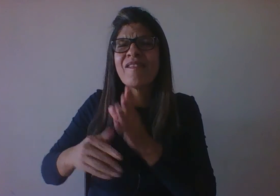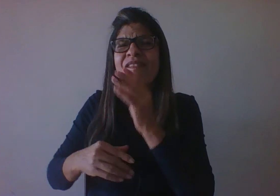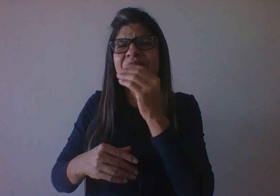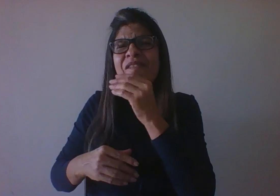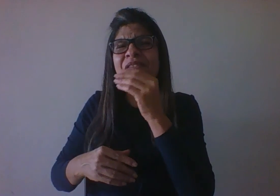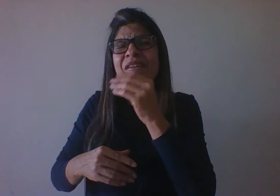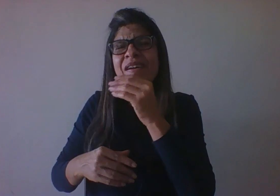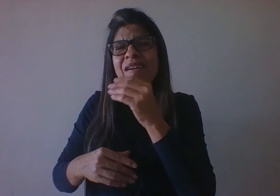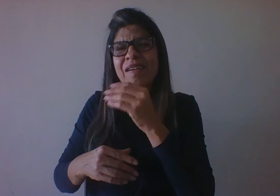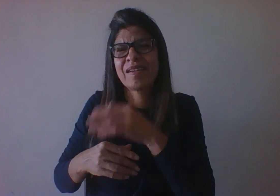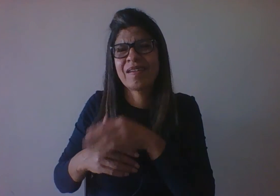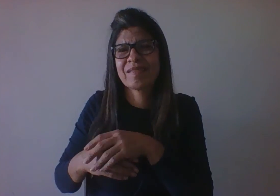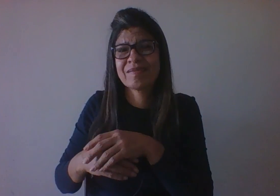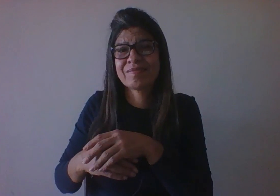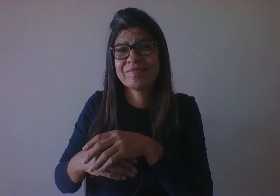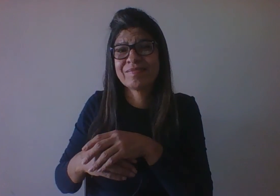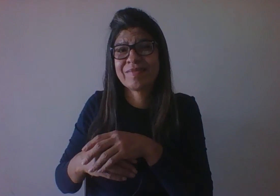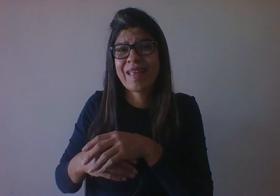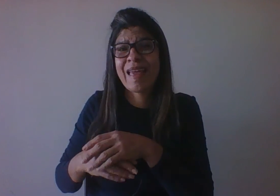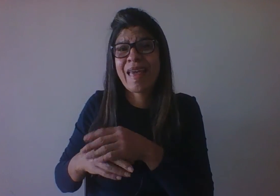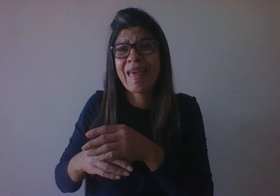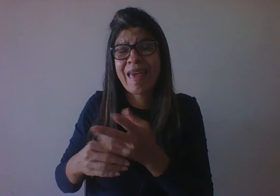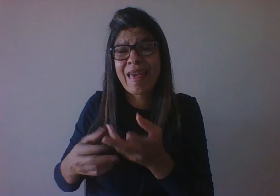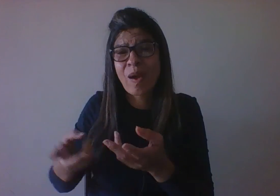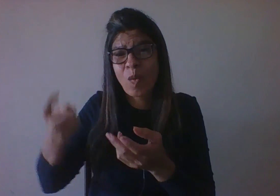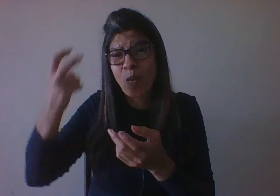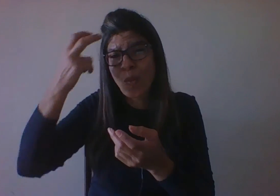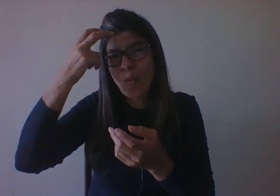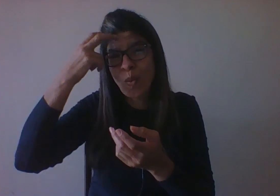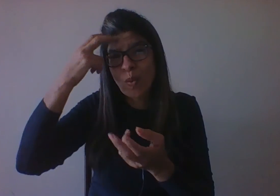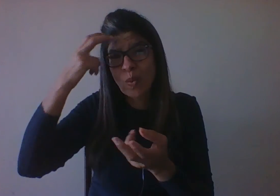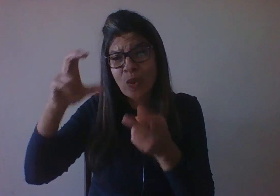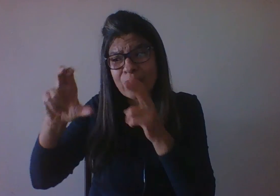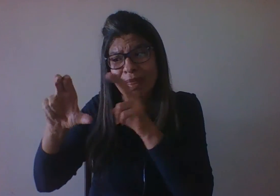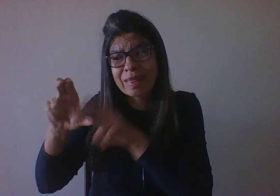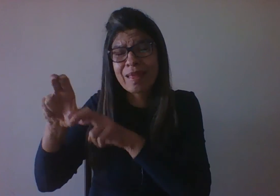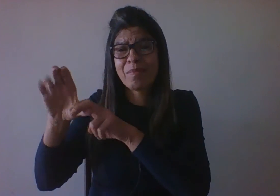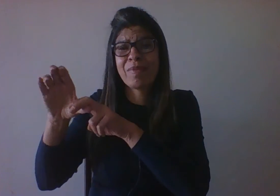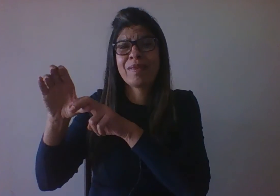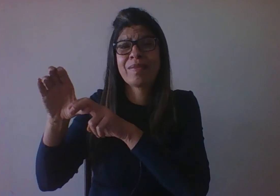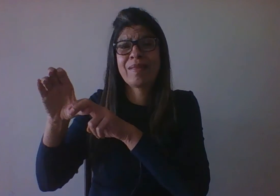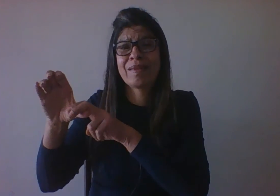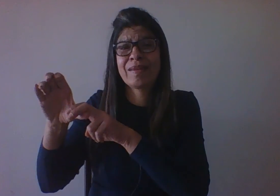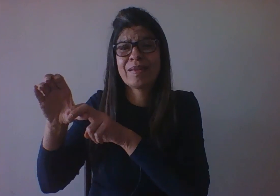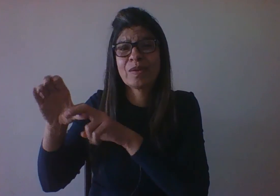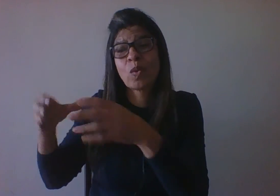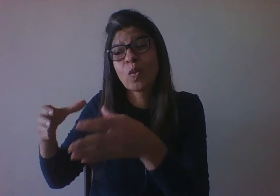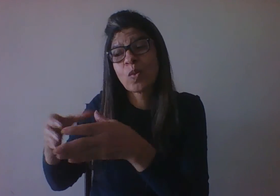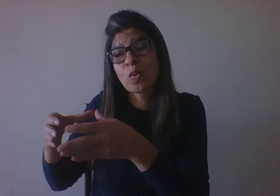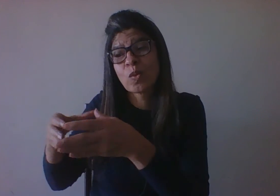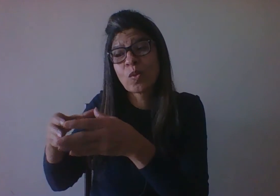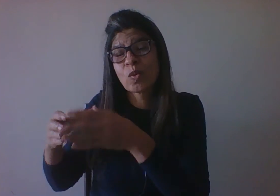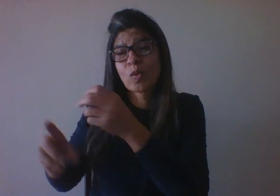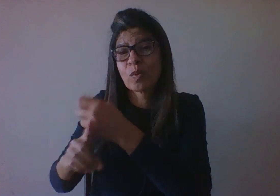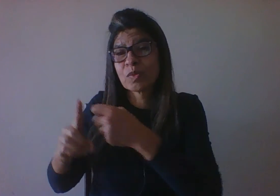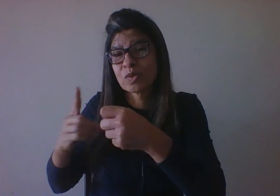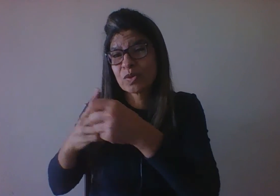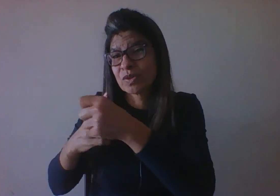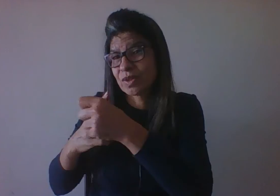dependente da cultura, tão dependente do grupo social no qual ele está inserido para que ele seja amamentado, para que ele seja